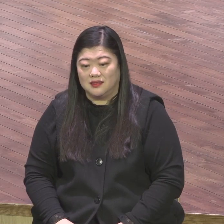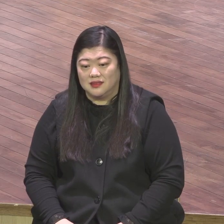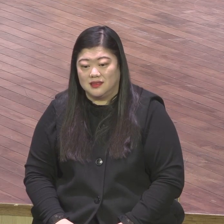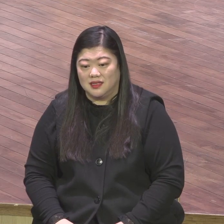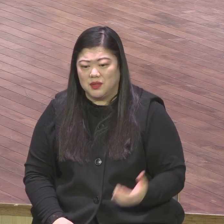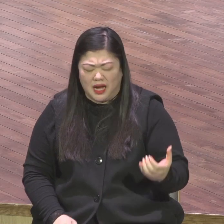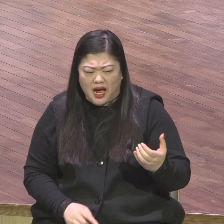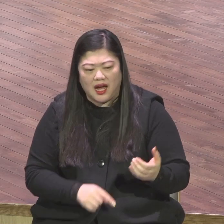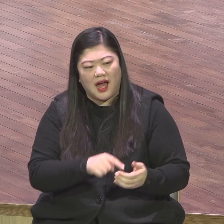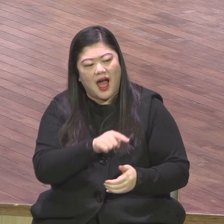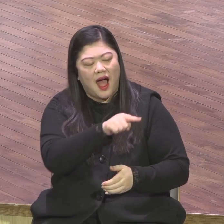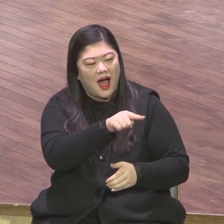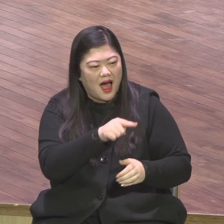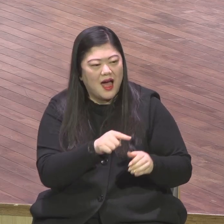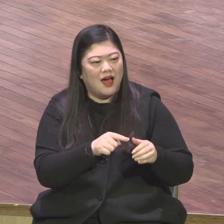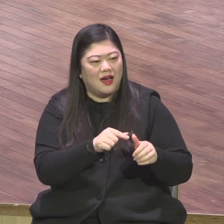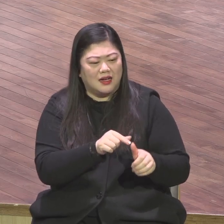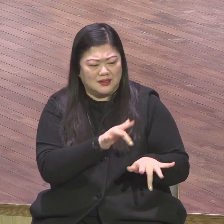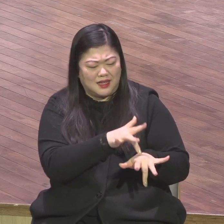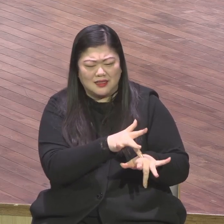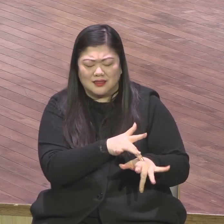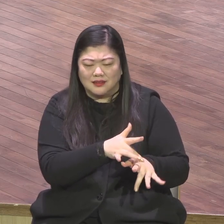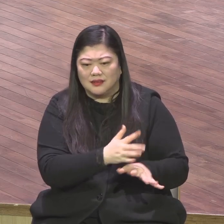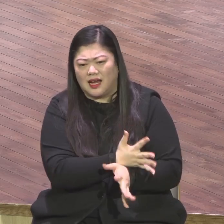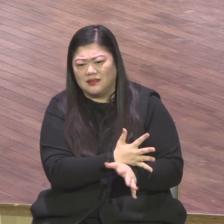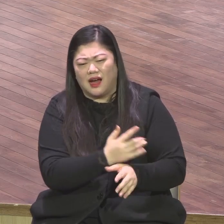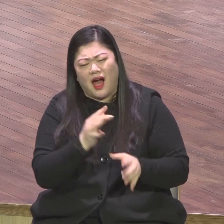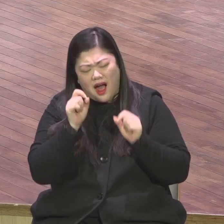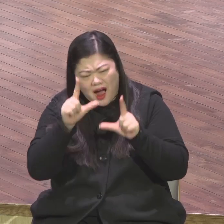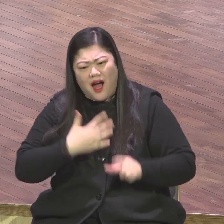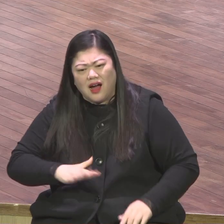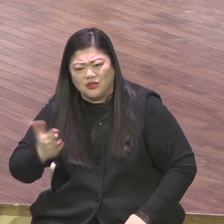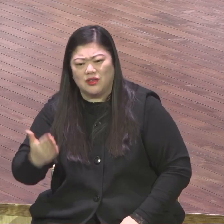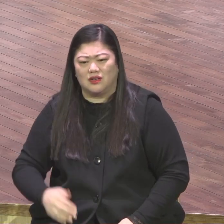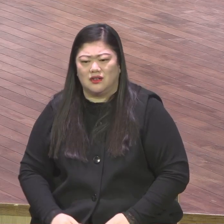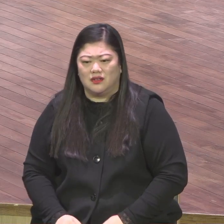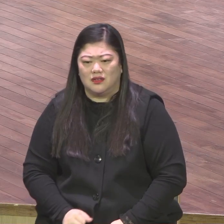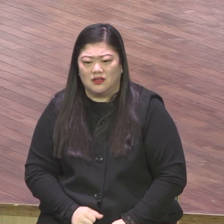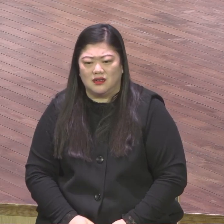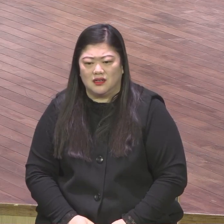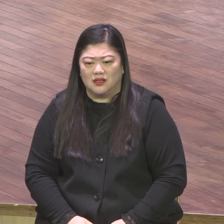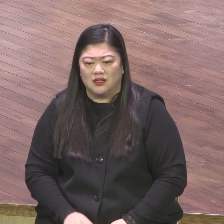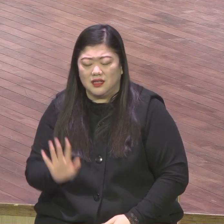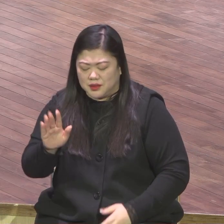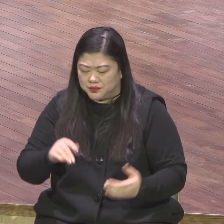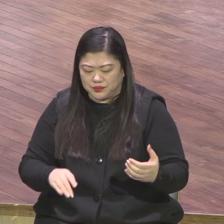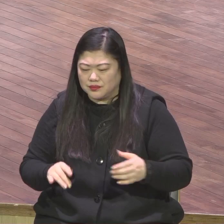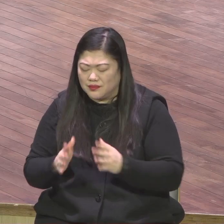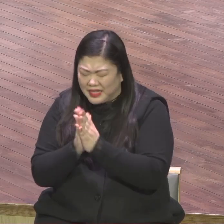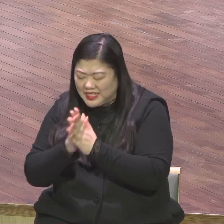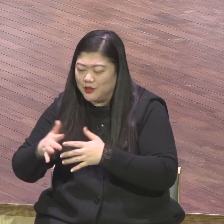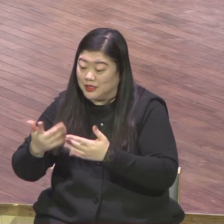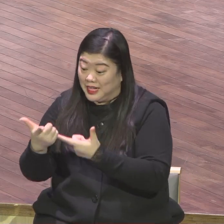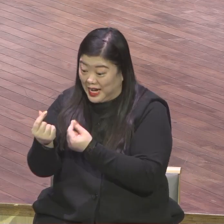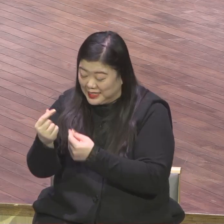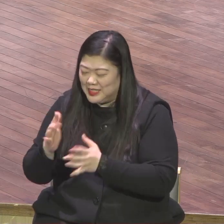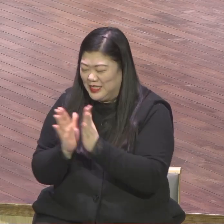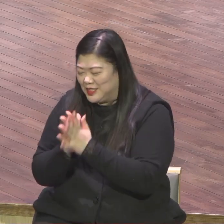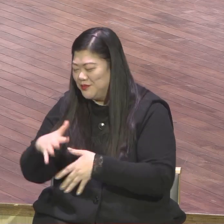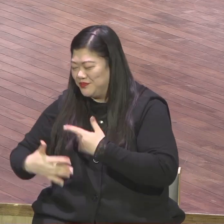장난치구나 장난치네 갑자기 또 아유 합시다 또 장난치는 겁니다 계속 그래서 우리가요